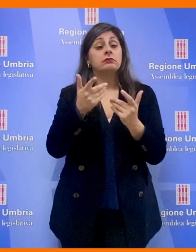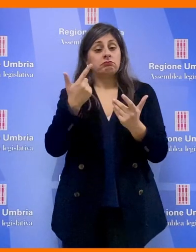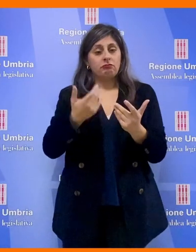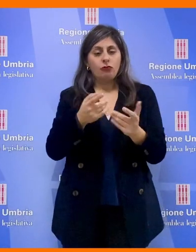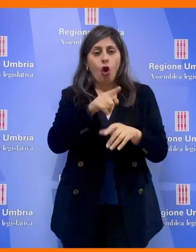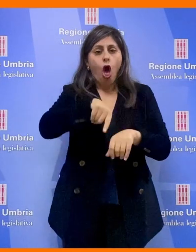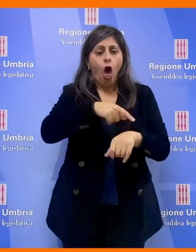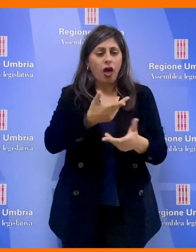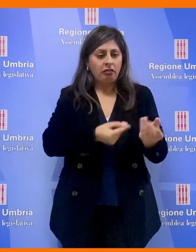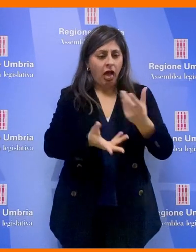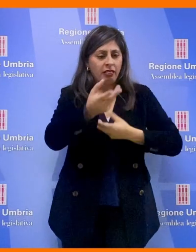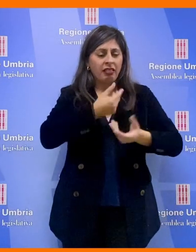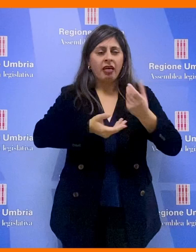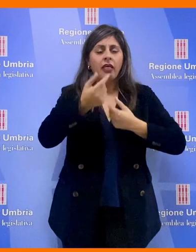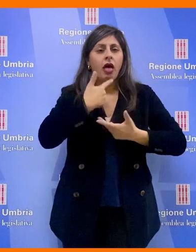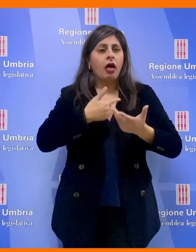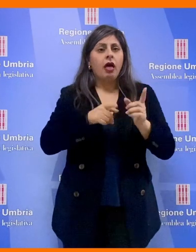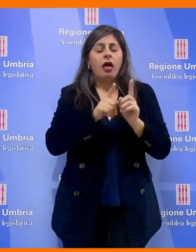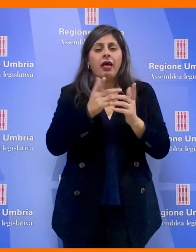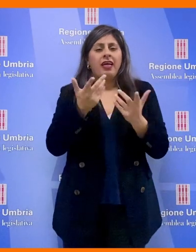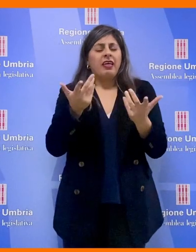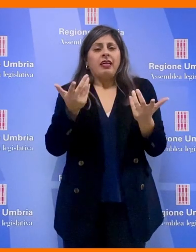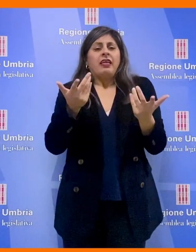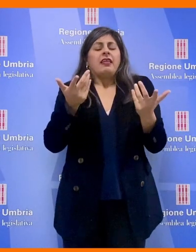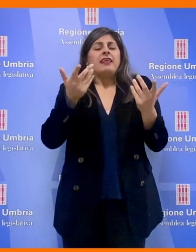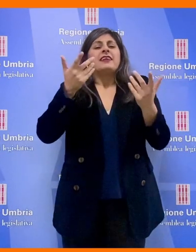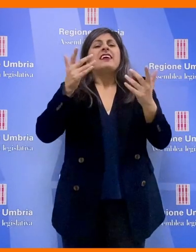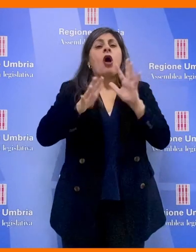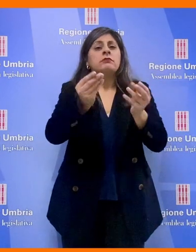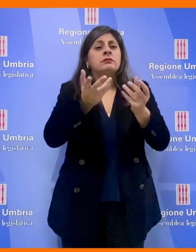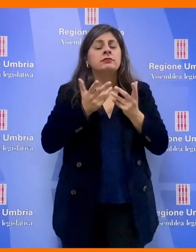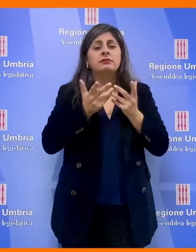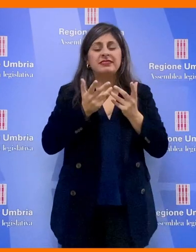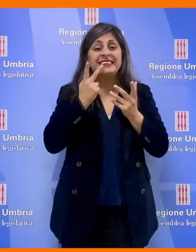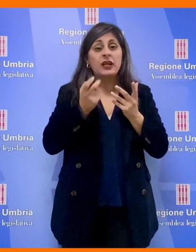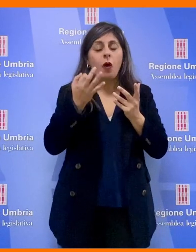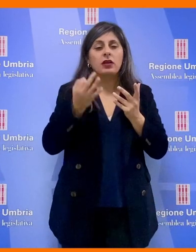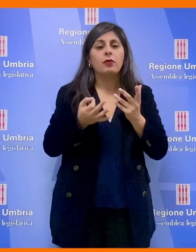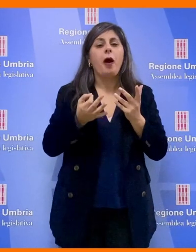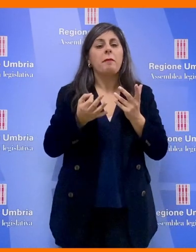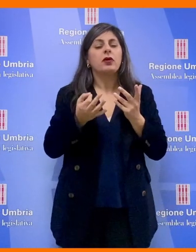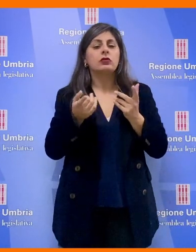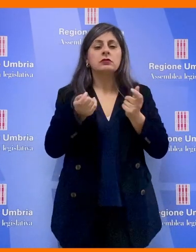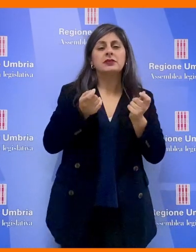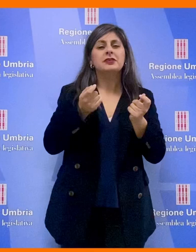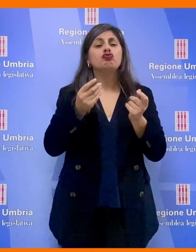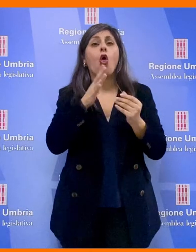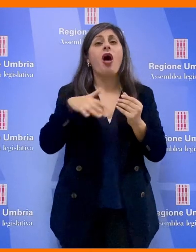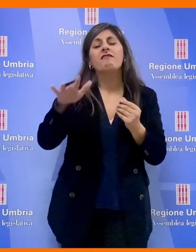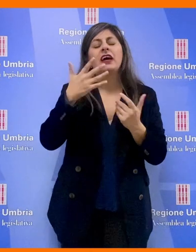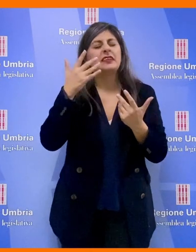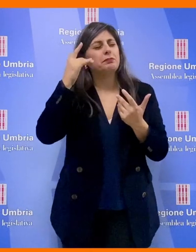delle drammatiche affermazioni che riguardano l'abilità della psicologia dei nostri giovani,